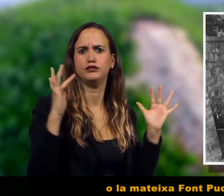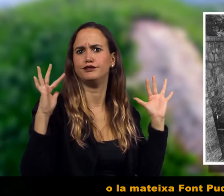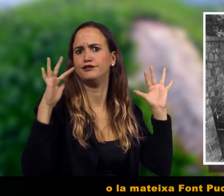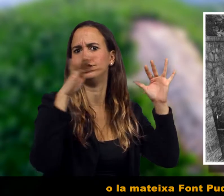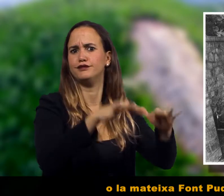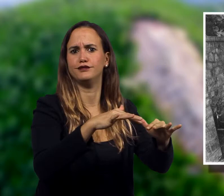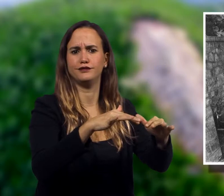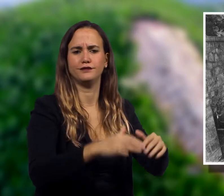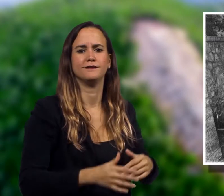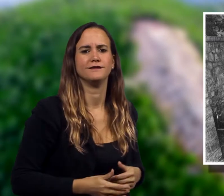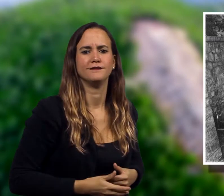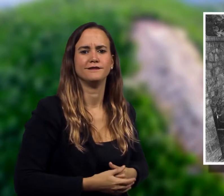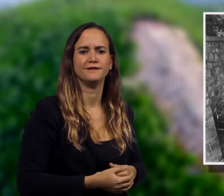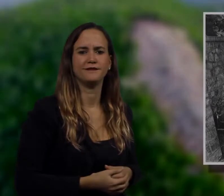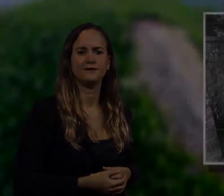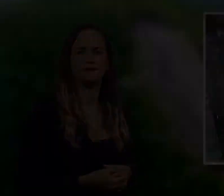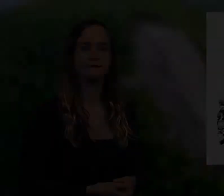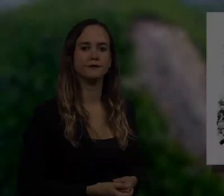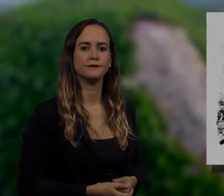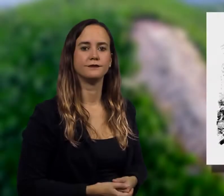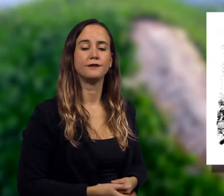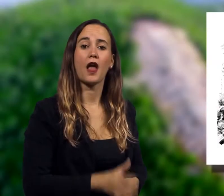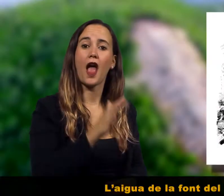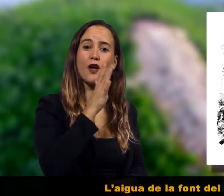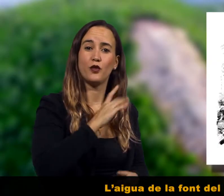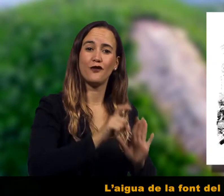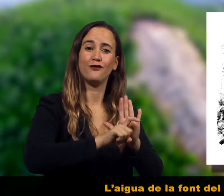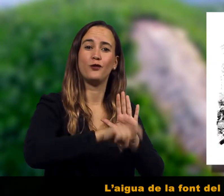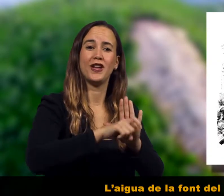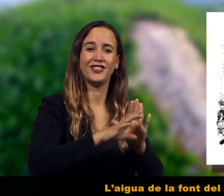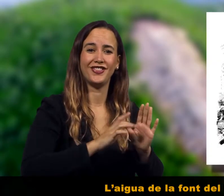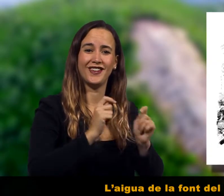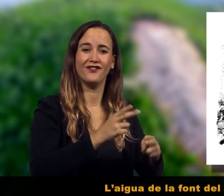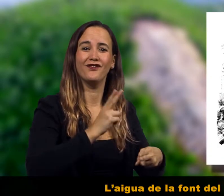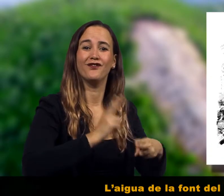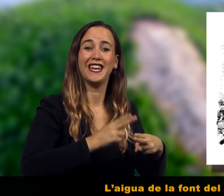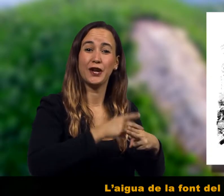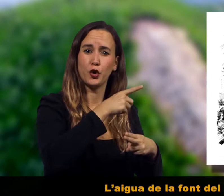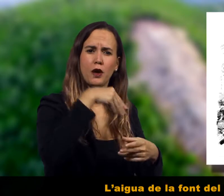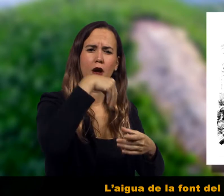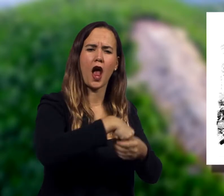L'aigua de la font del ferro, amb unes propietats medicinals amb tant ressò i fins i tot va ser comercialitzada.